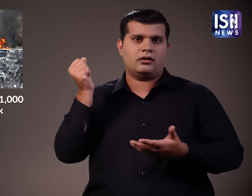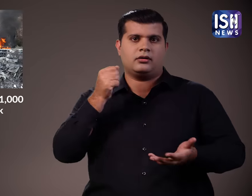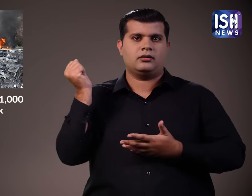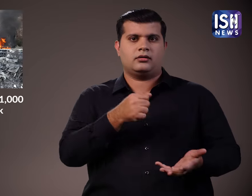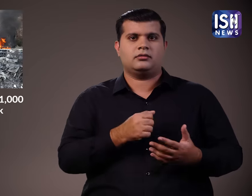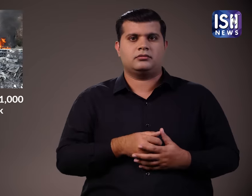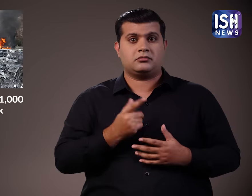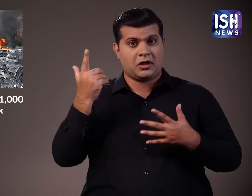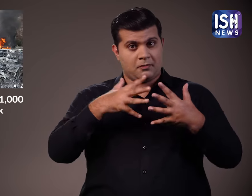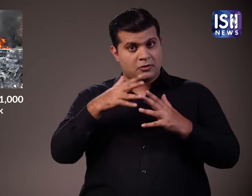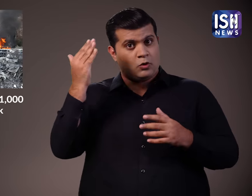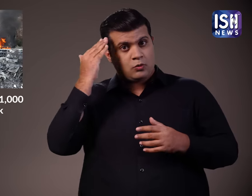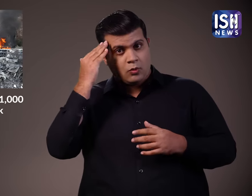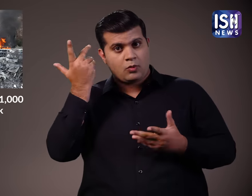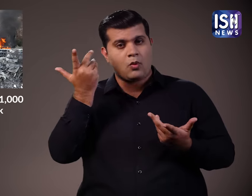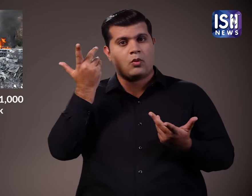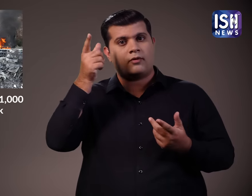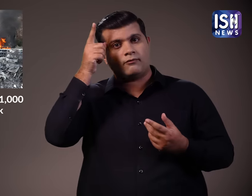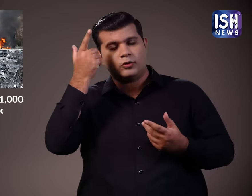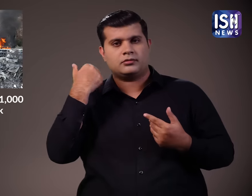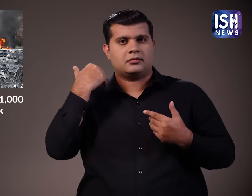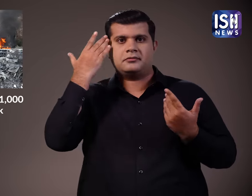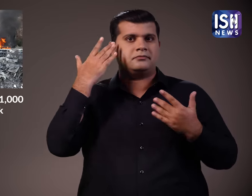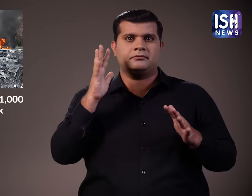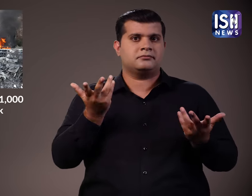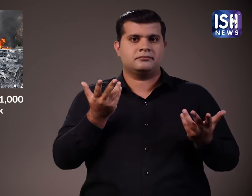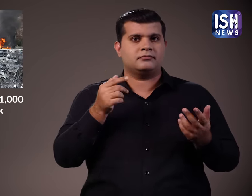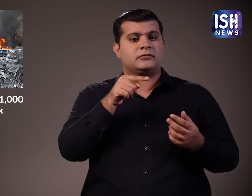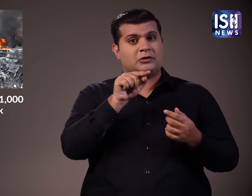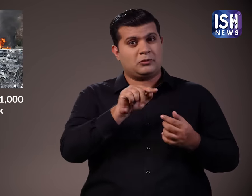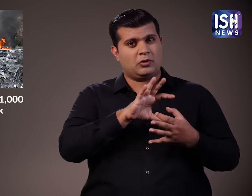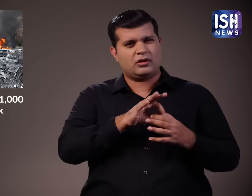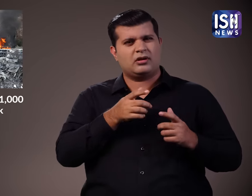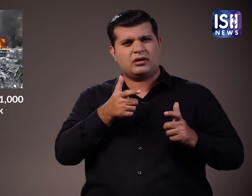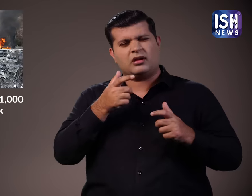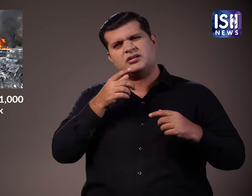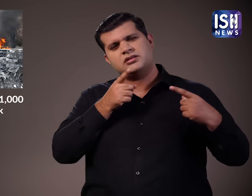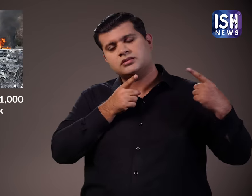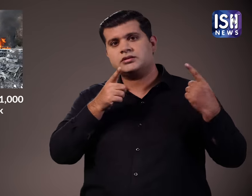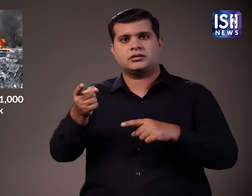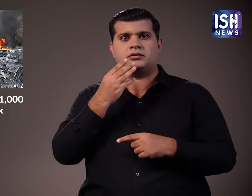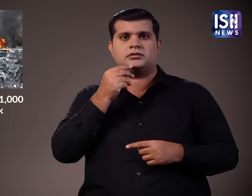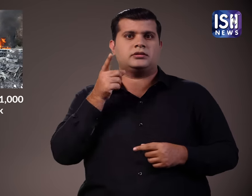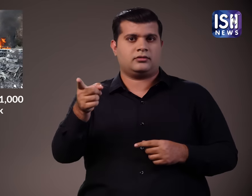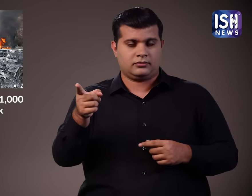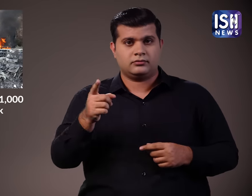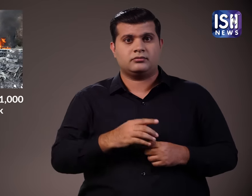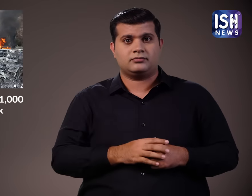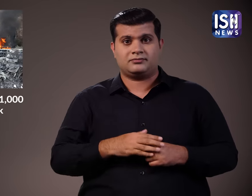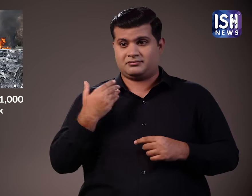पैसा अमेरिका से ही है। अमेरिका को इसकी जानकारी है या नहीं कि उसका पैसा कहां इस्तमाल हो रहा है ये पता नहीं है